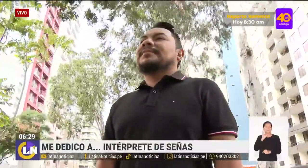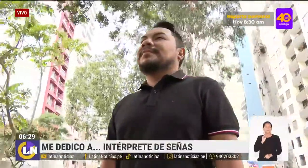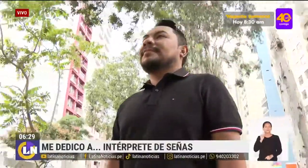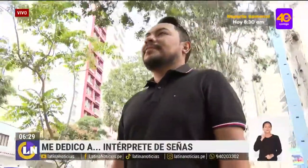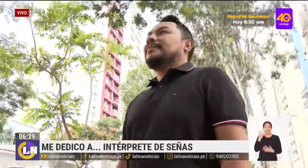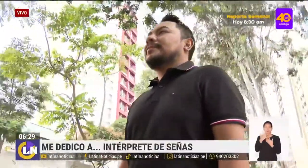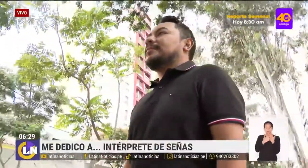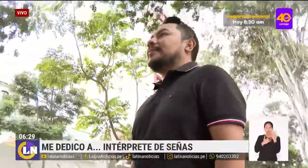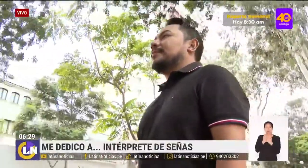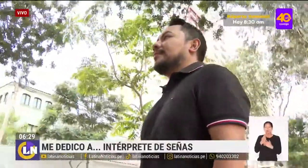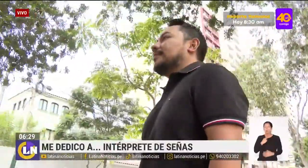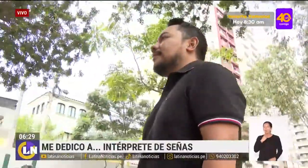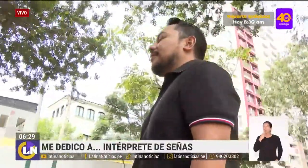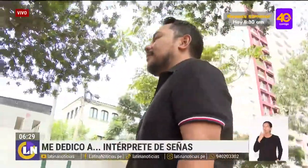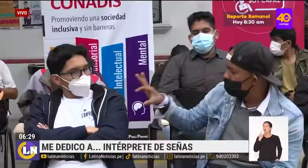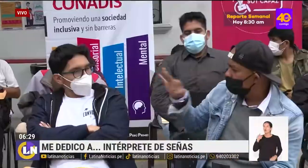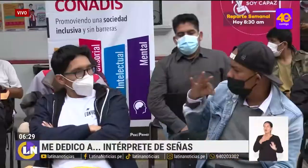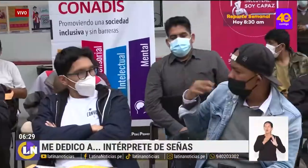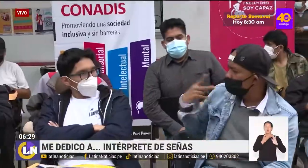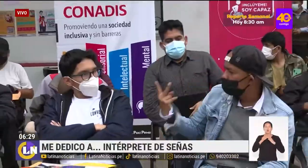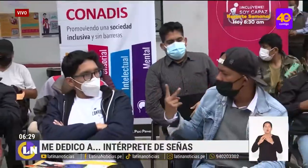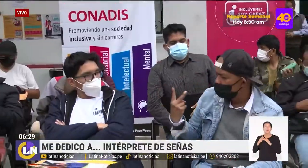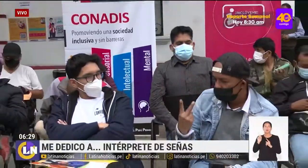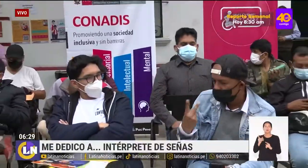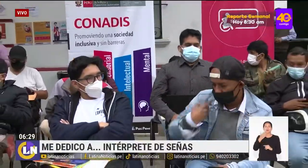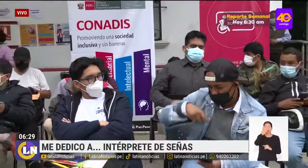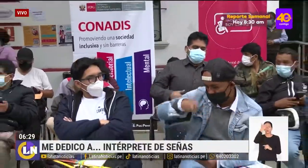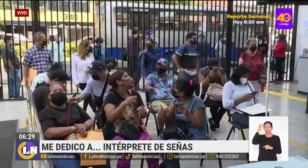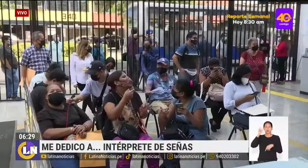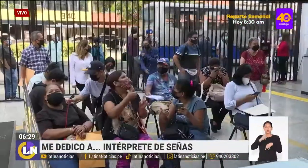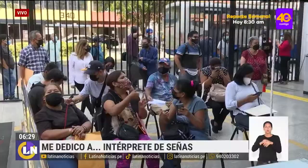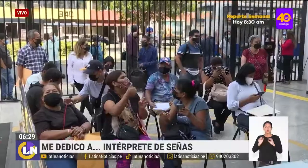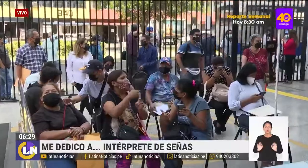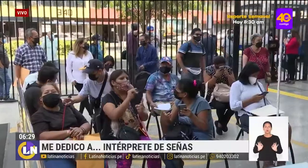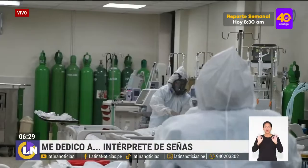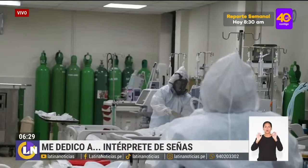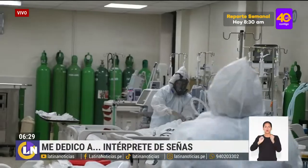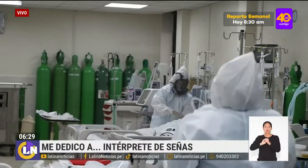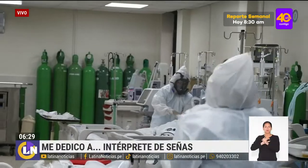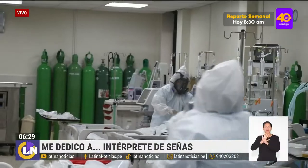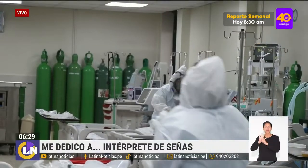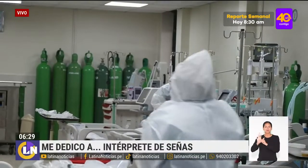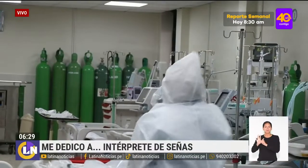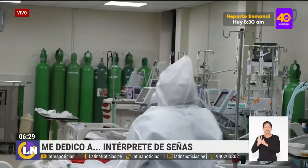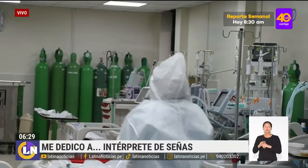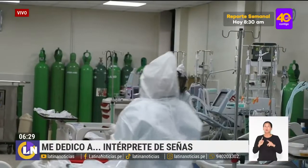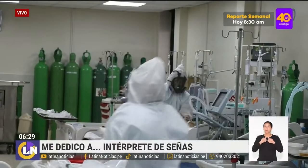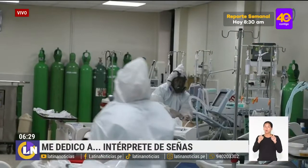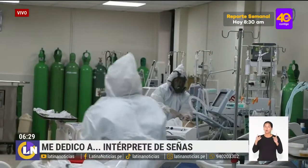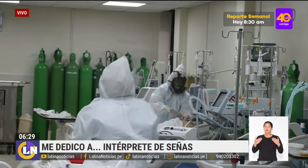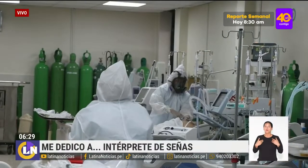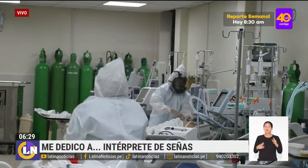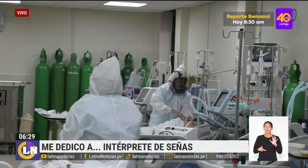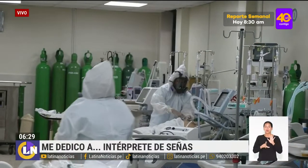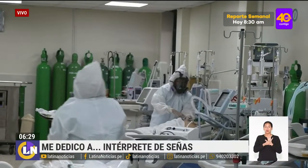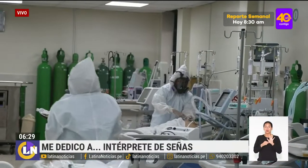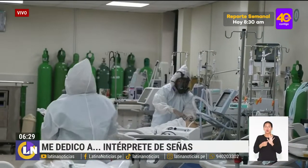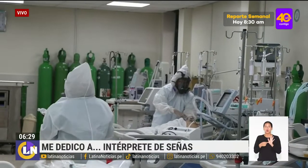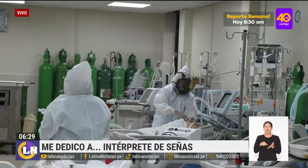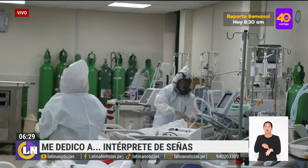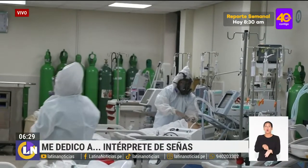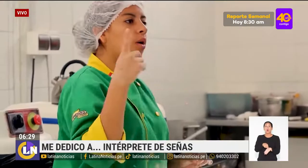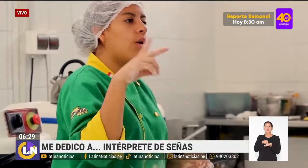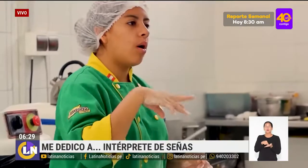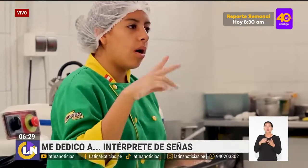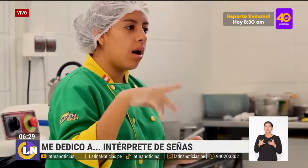experiencia siendo la voz y las manos de una comunidad que fue olvidada en el momento más crítico de la pandemia. A pesar que existe